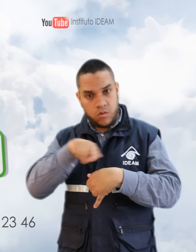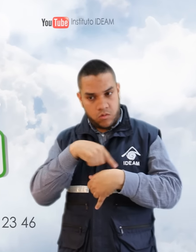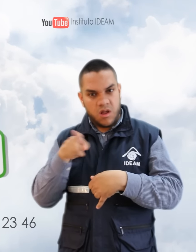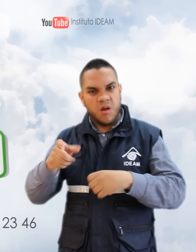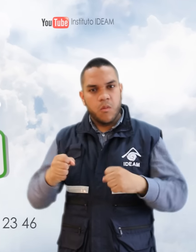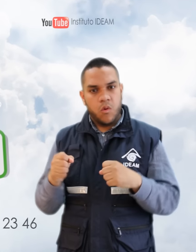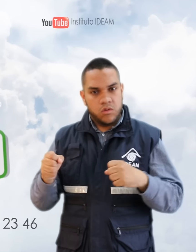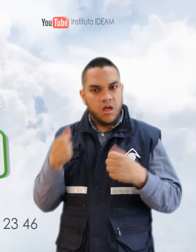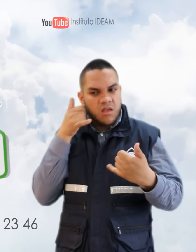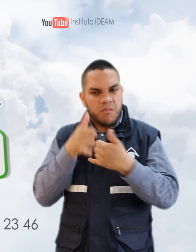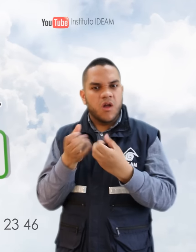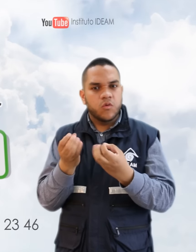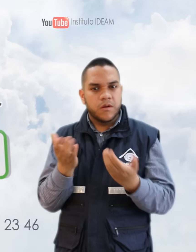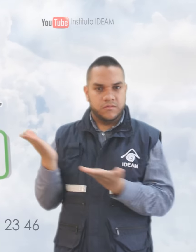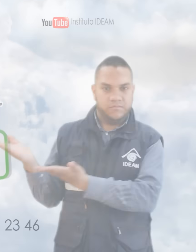teléfonos que aparecen en pantalla.